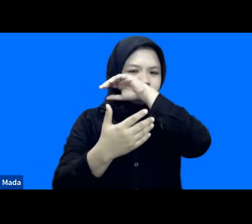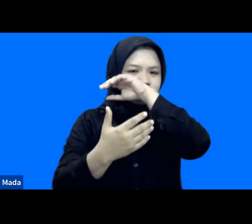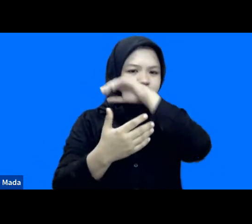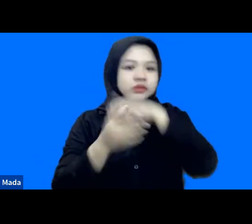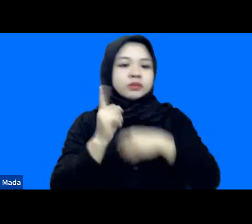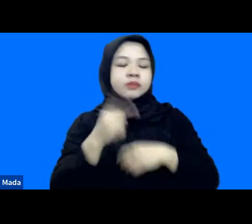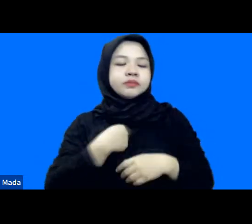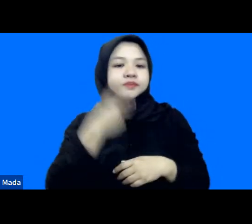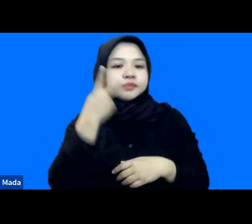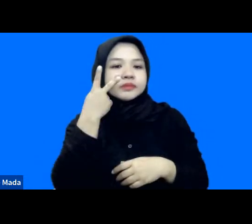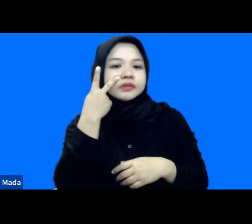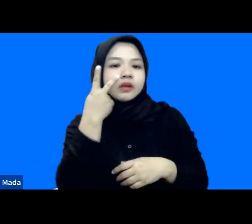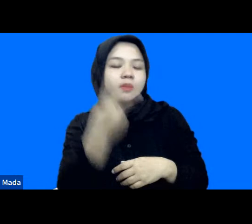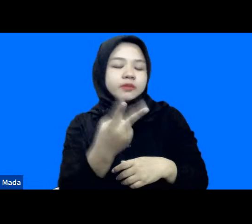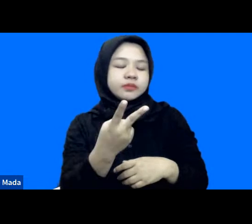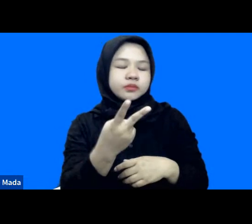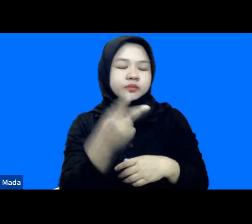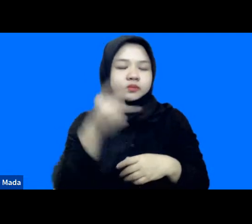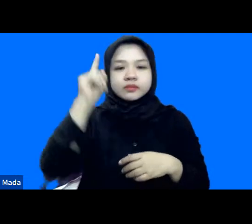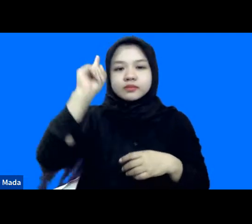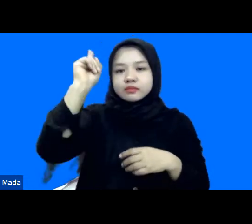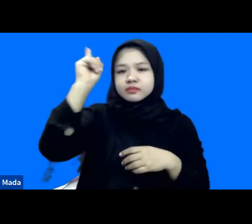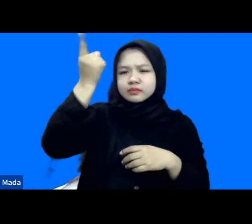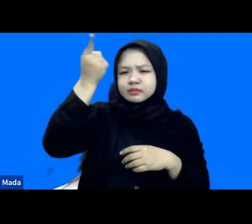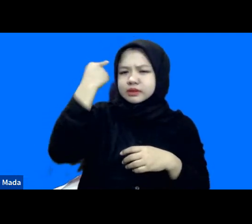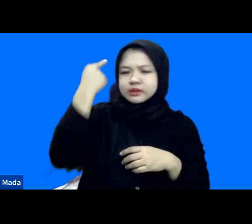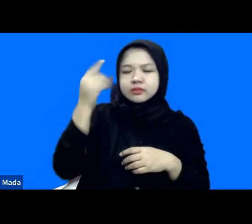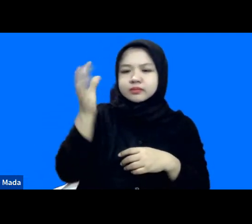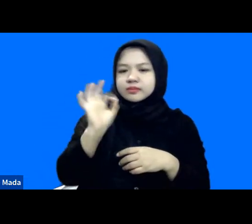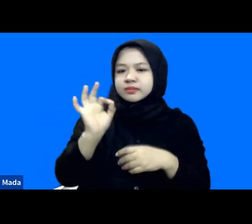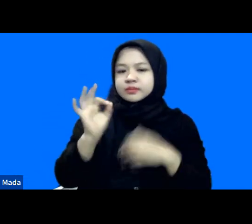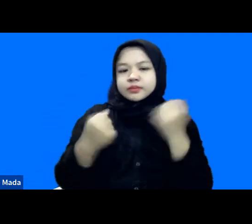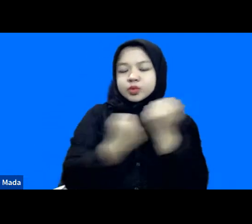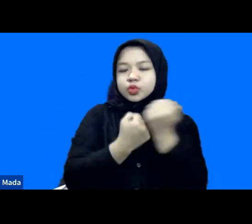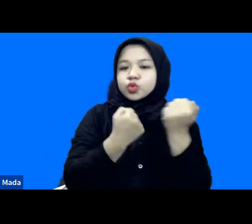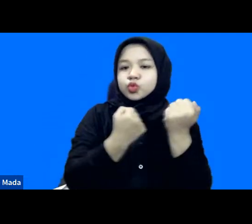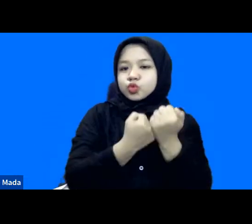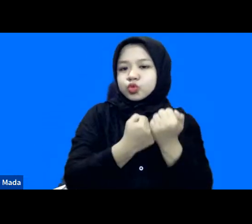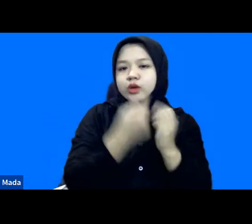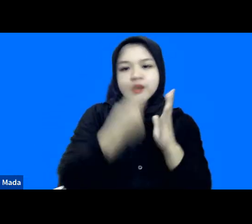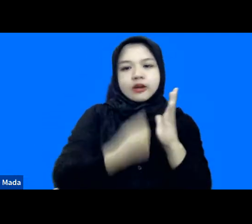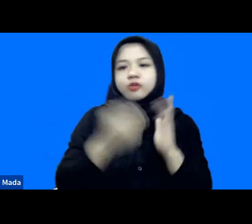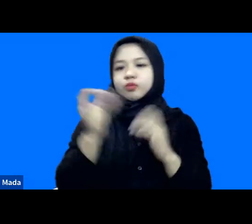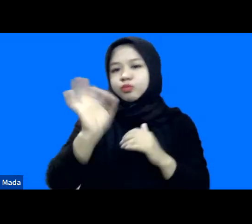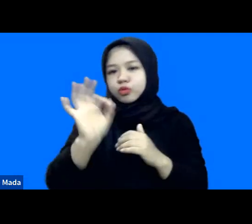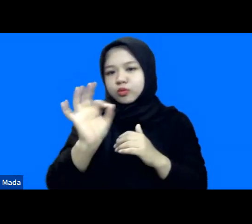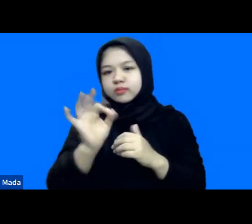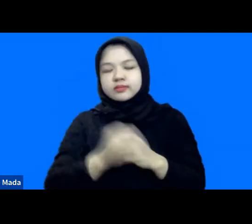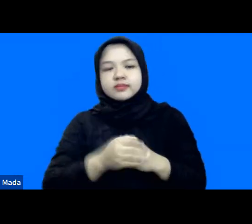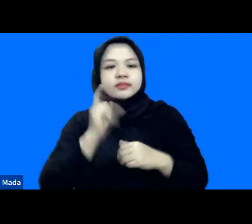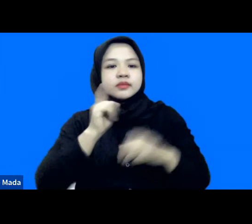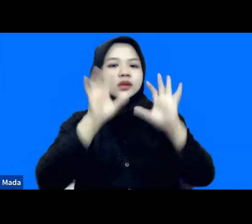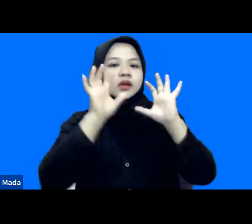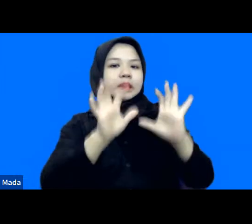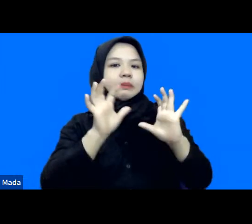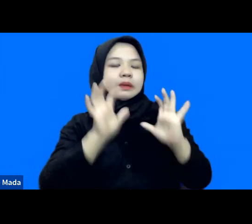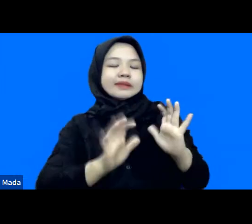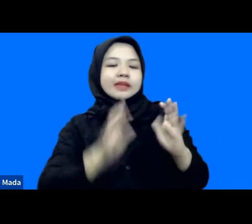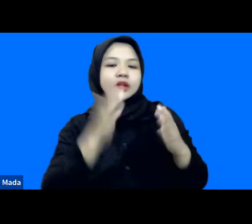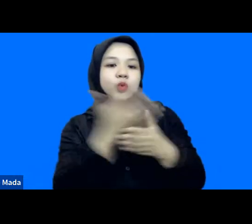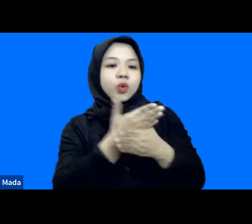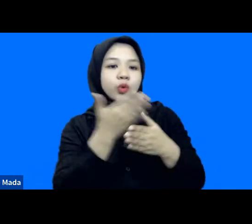melihat bahwa pemerintah pun belum terlalu mendukung dari segi anggaran gitu banyak sekali dokumen-dokumen